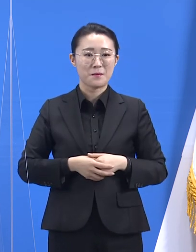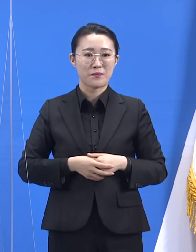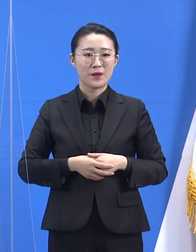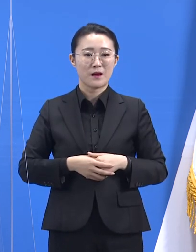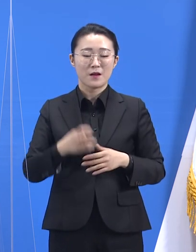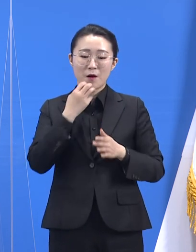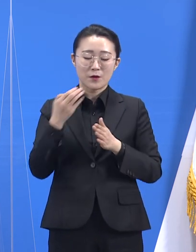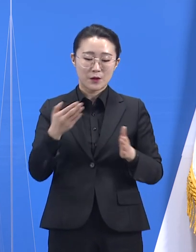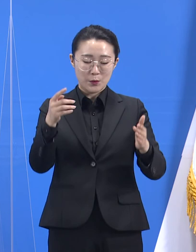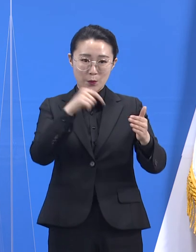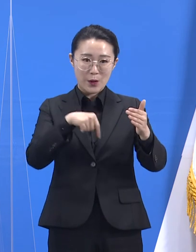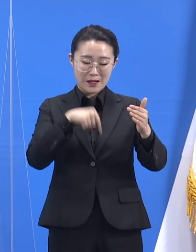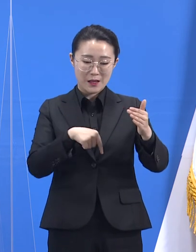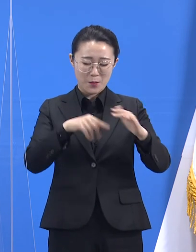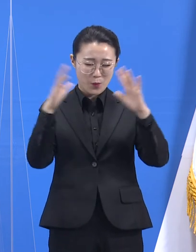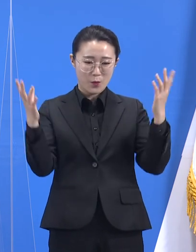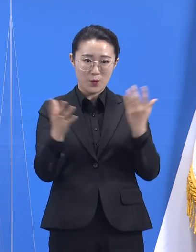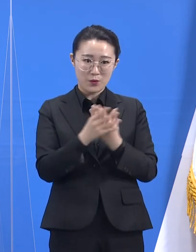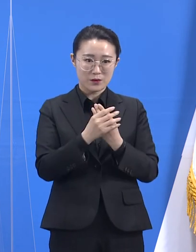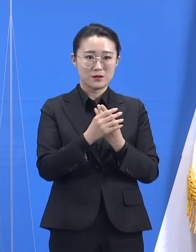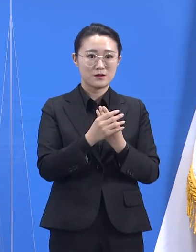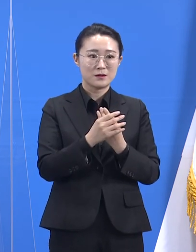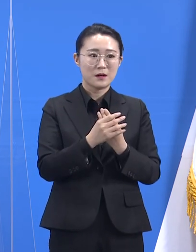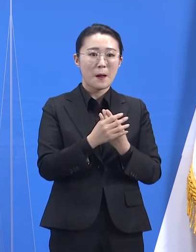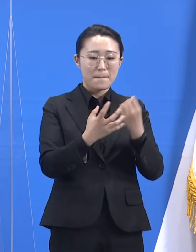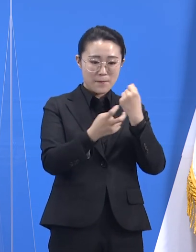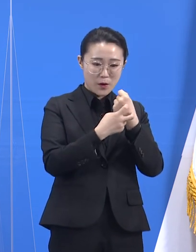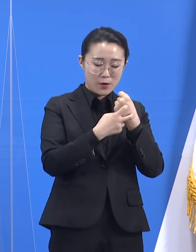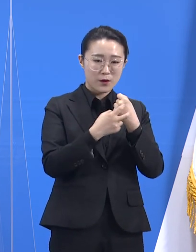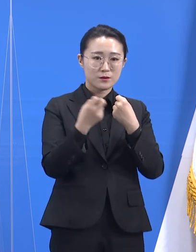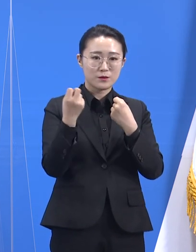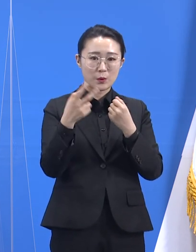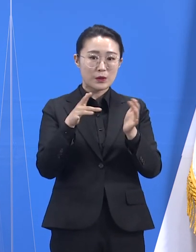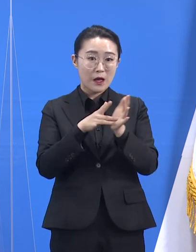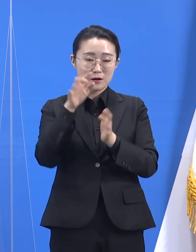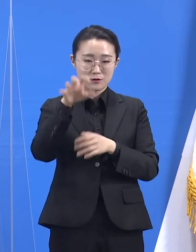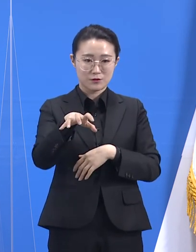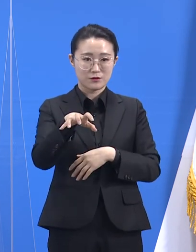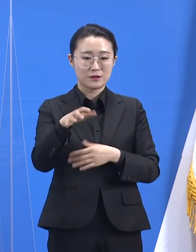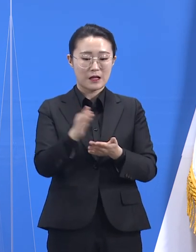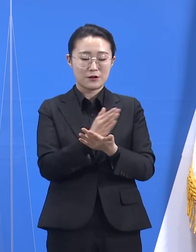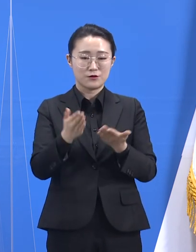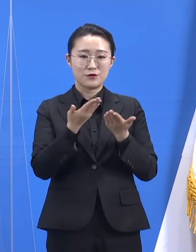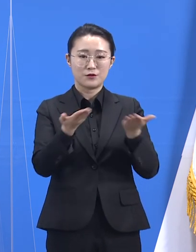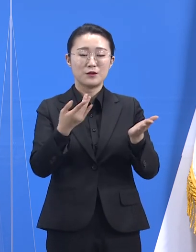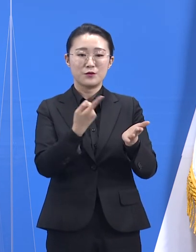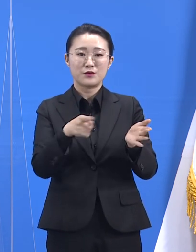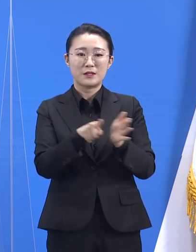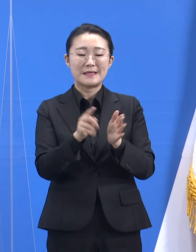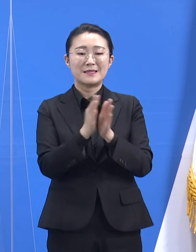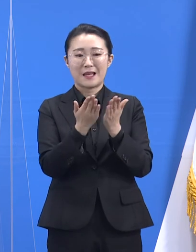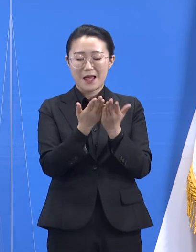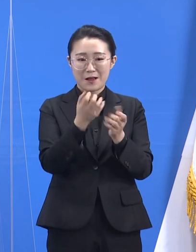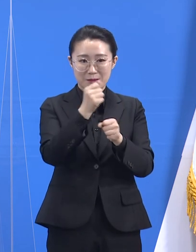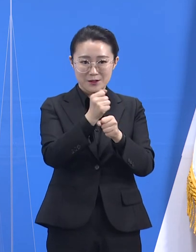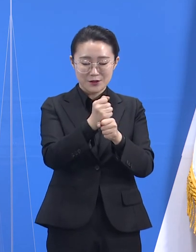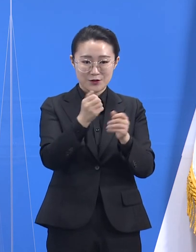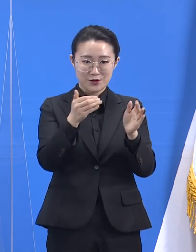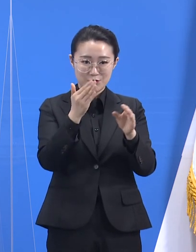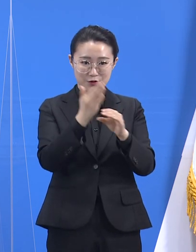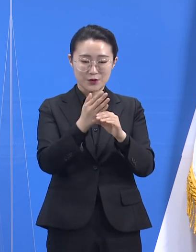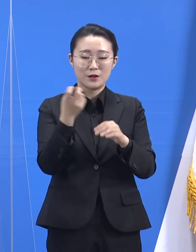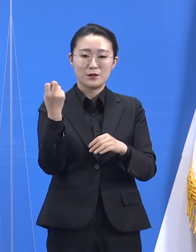배포할 포스터와 전단지를 제작하고 있으며, 의학계 단체와도 긴밀히 협의하고 소통을 강화하고